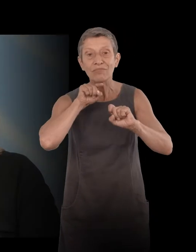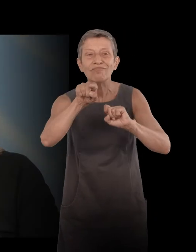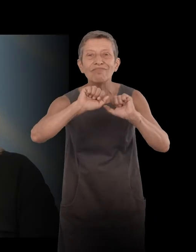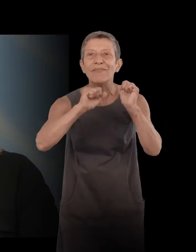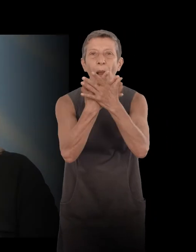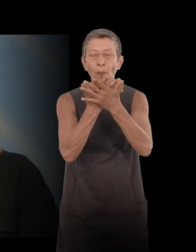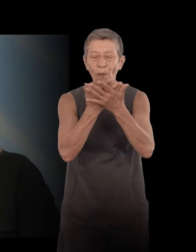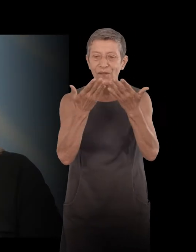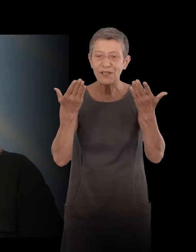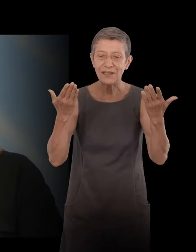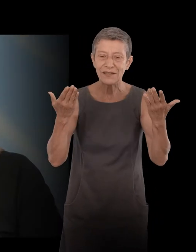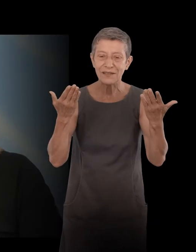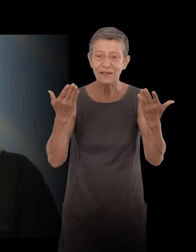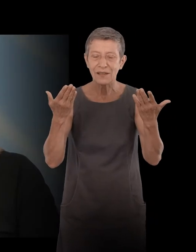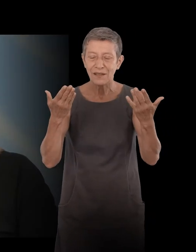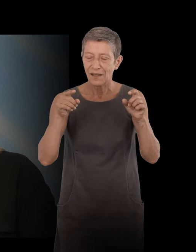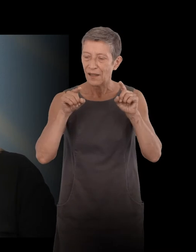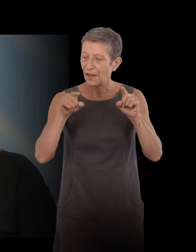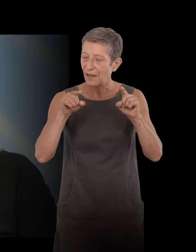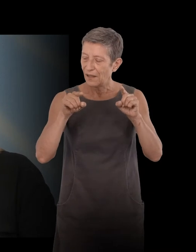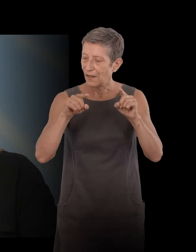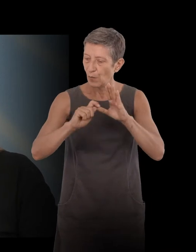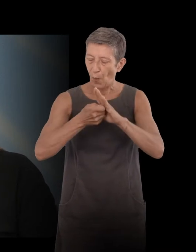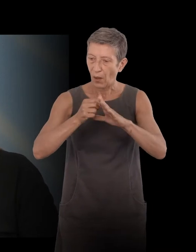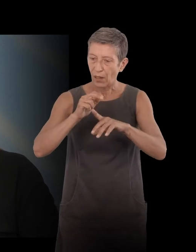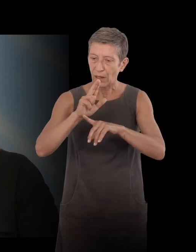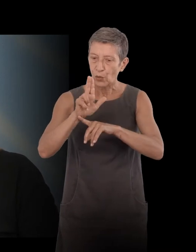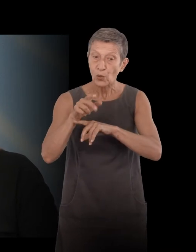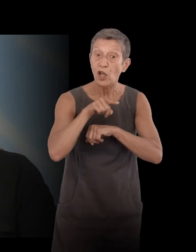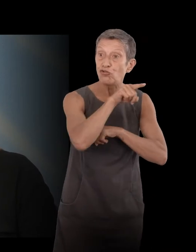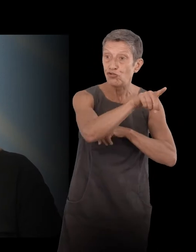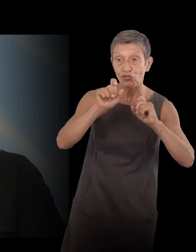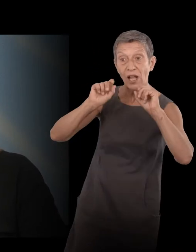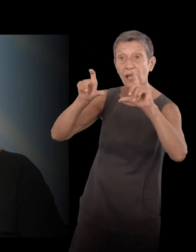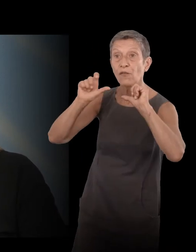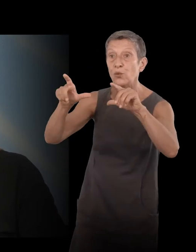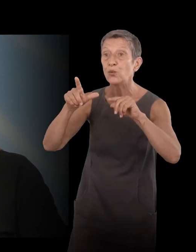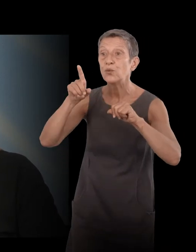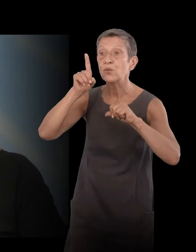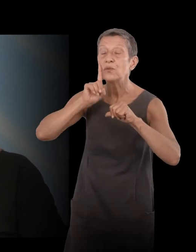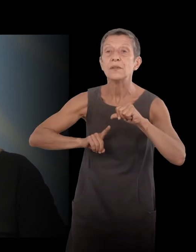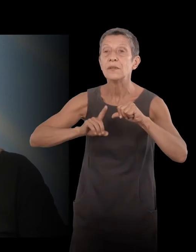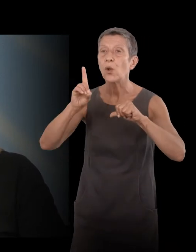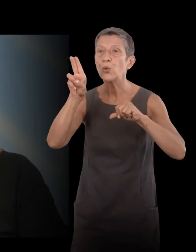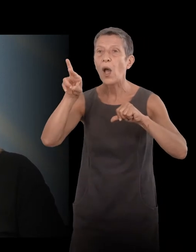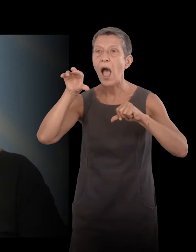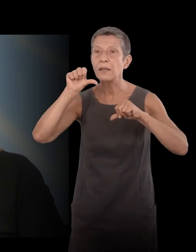on a tournage, when he interviewed Marguerite Duras at Roche Noir in 1991,